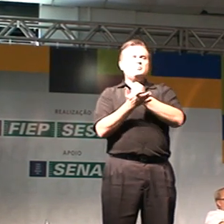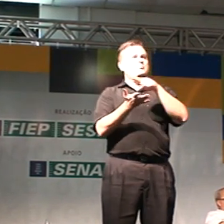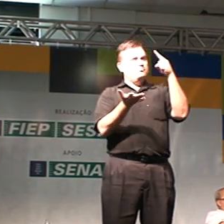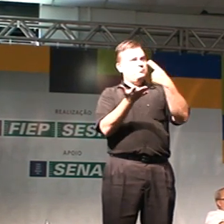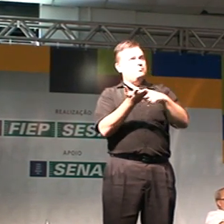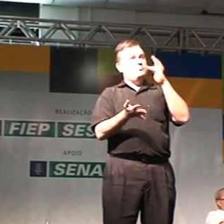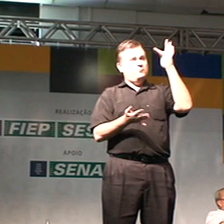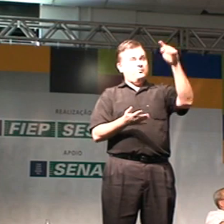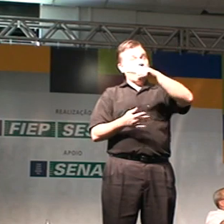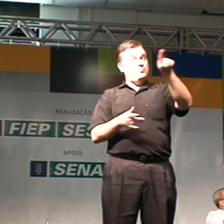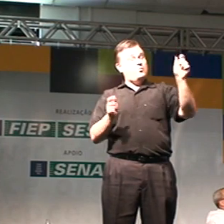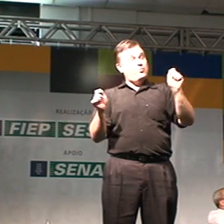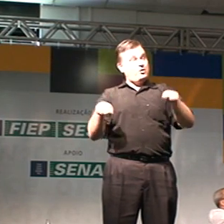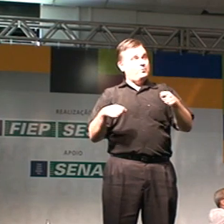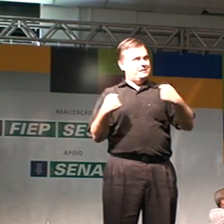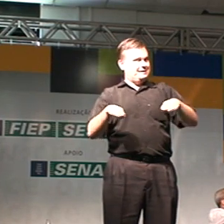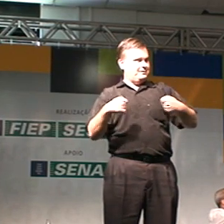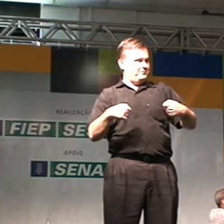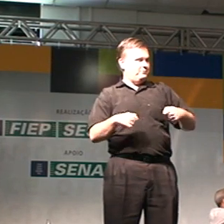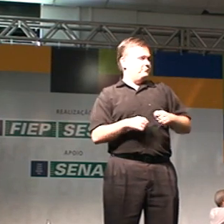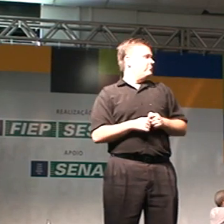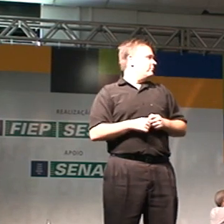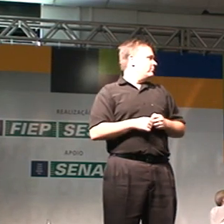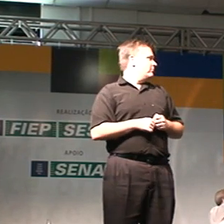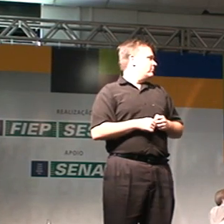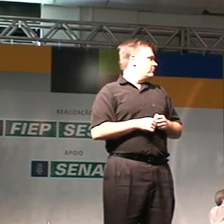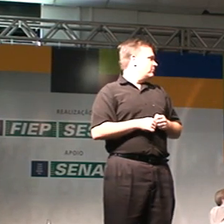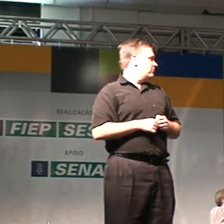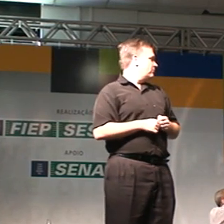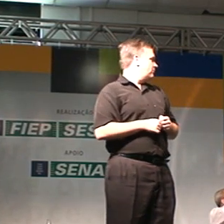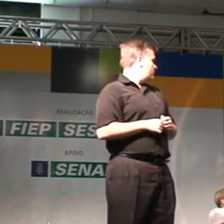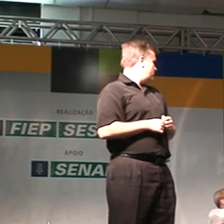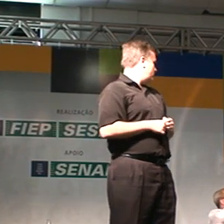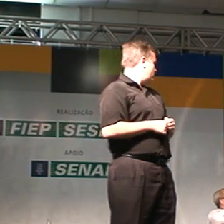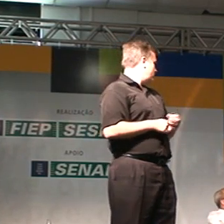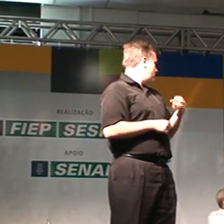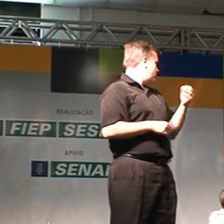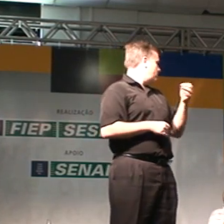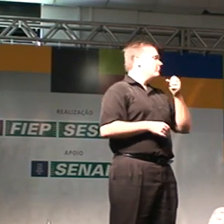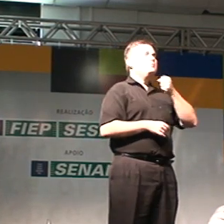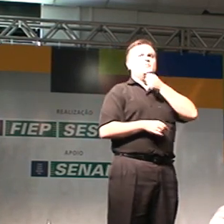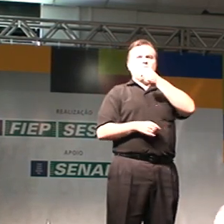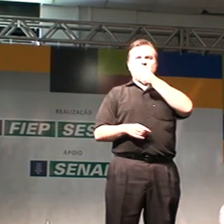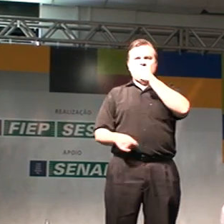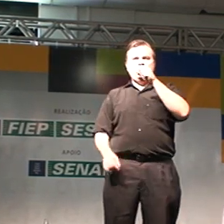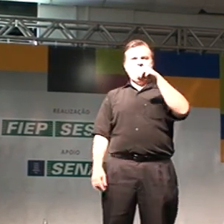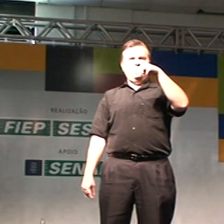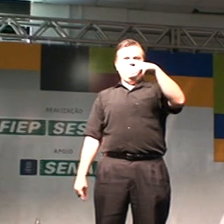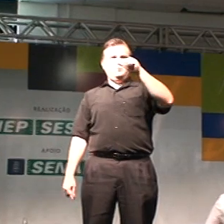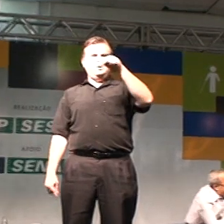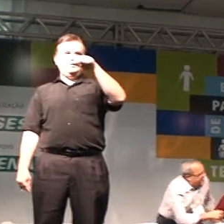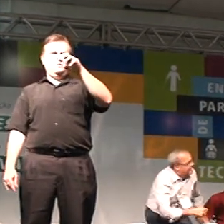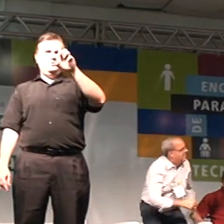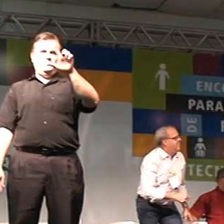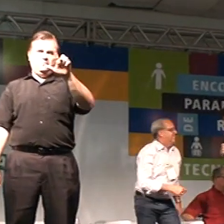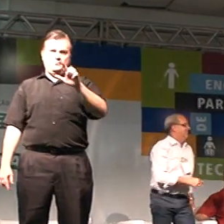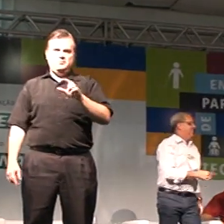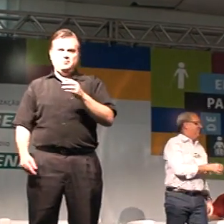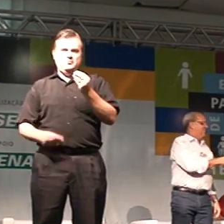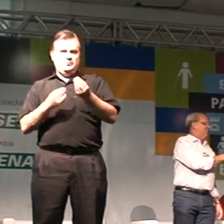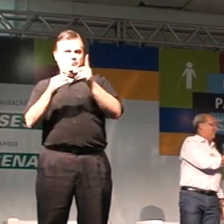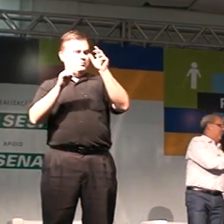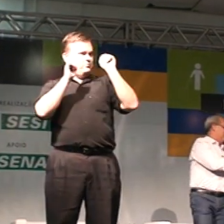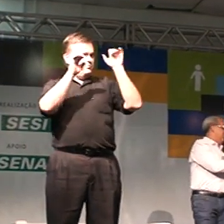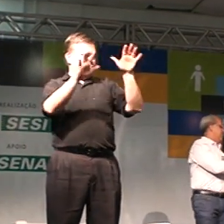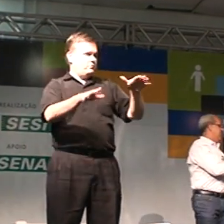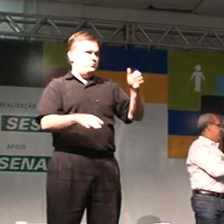porque um dia vocês podem precisar. Então, passar a palavra, então, para o Manuel. Sucesso que Deus